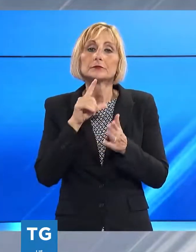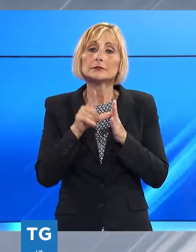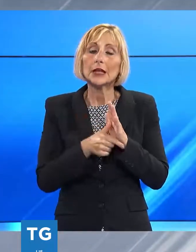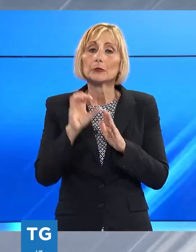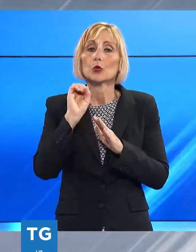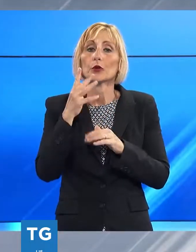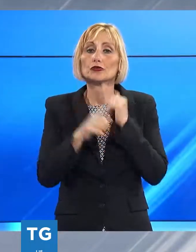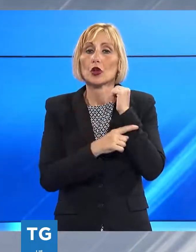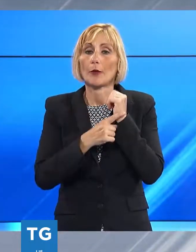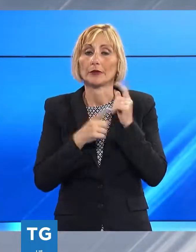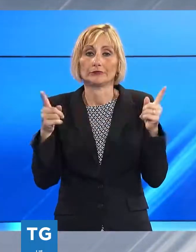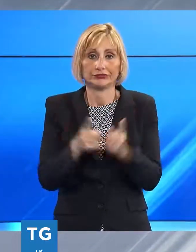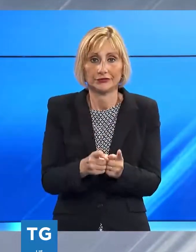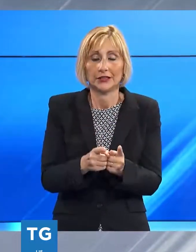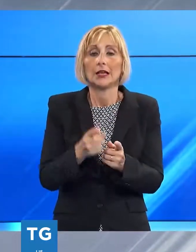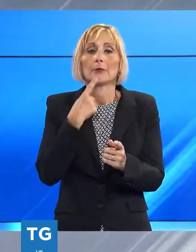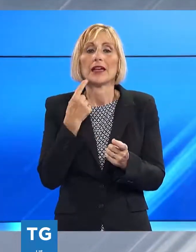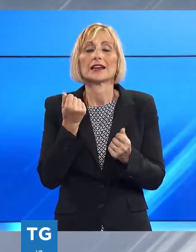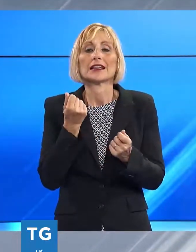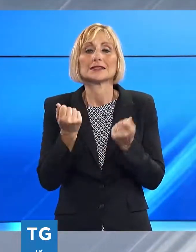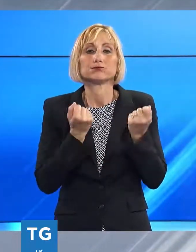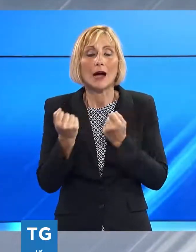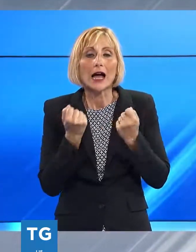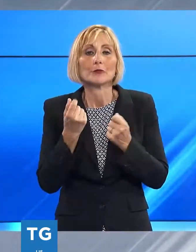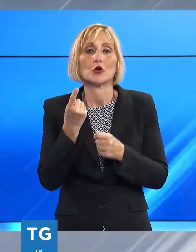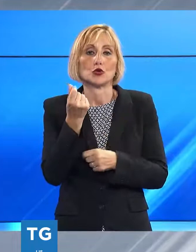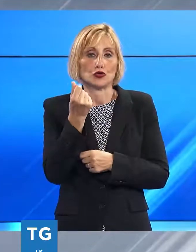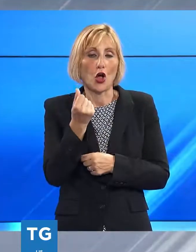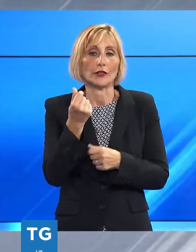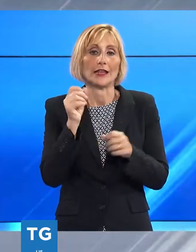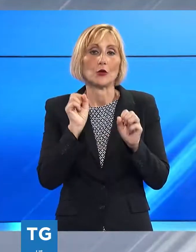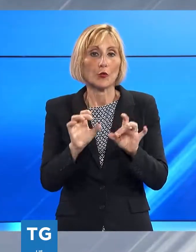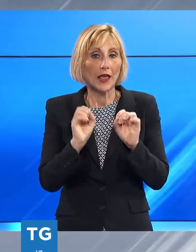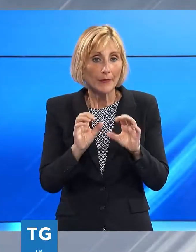chilometri per un sicuro risparmio economico di tempi e meno inquinamento